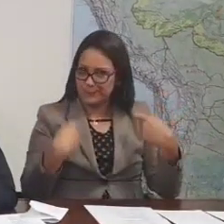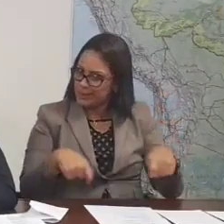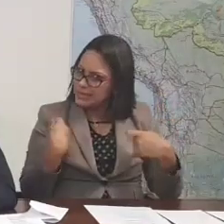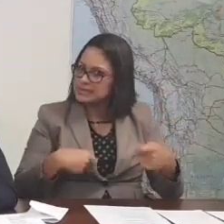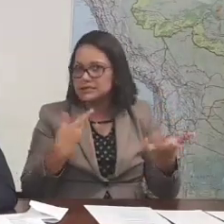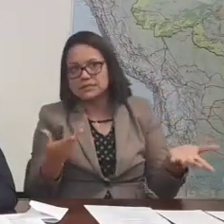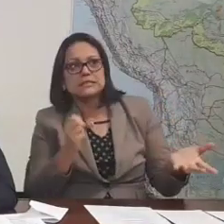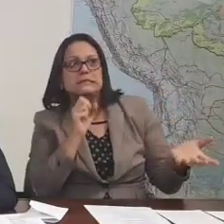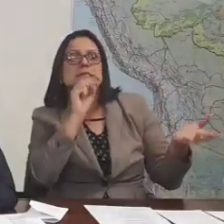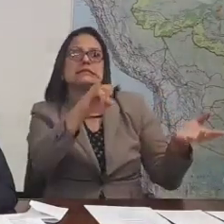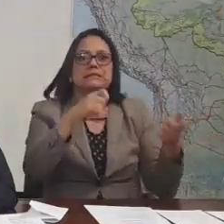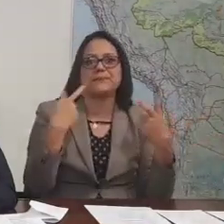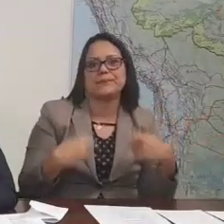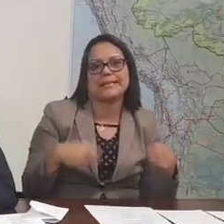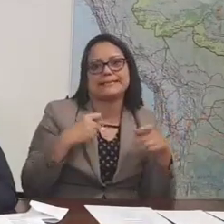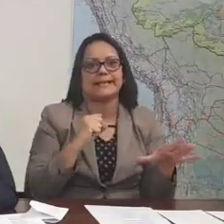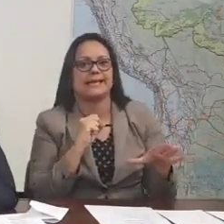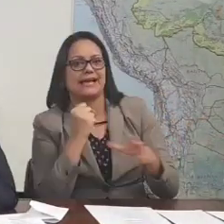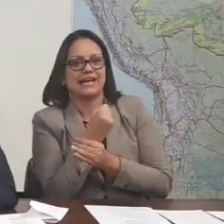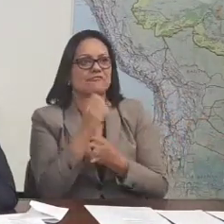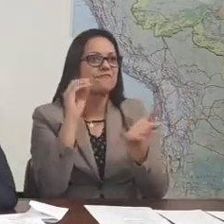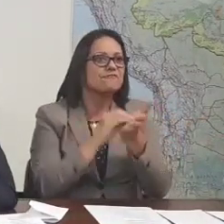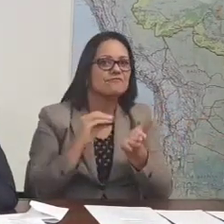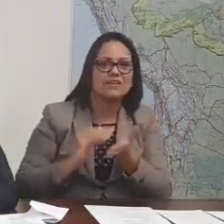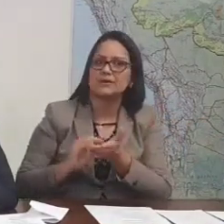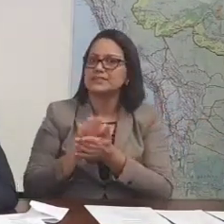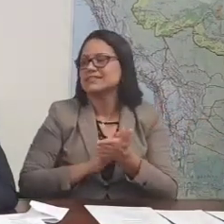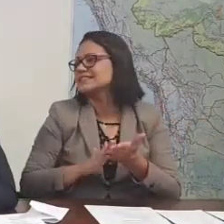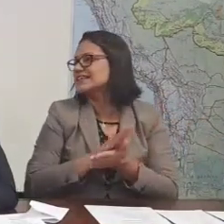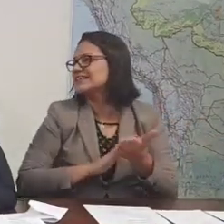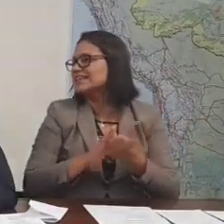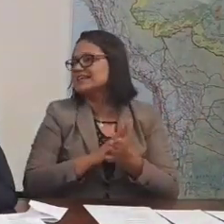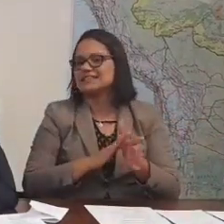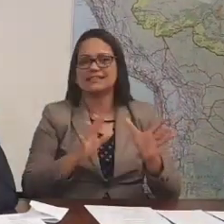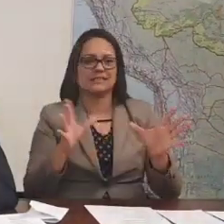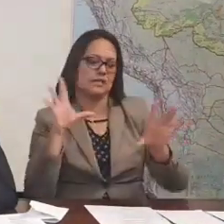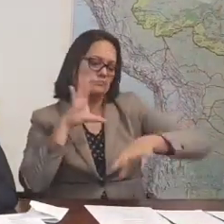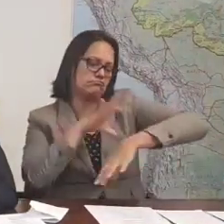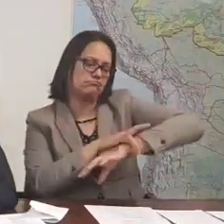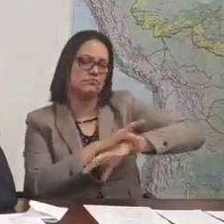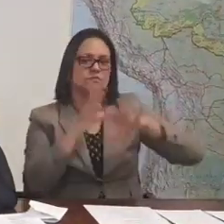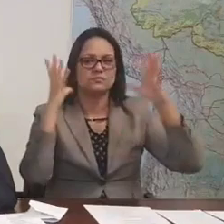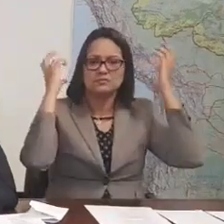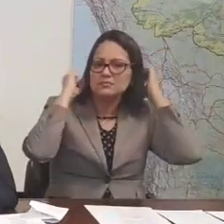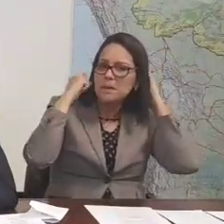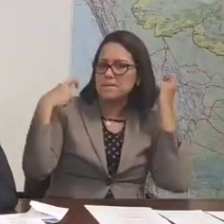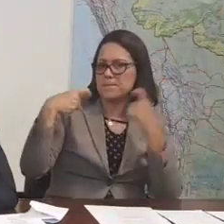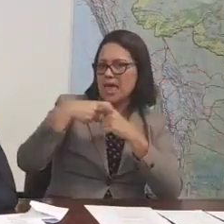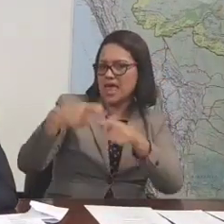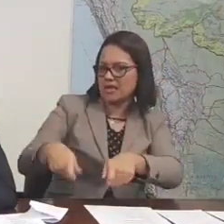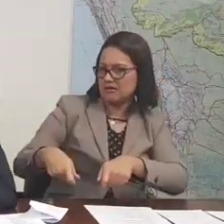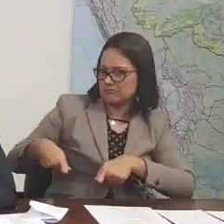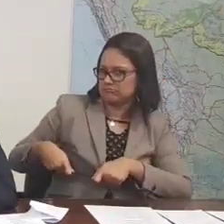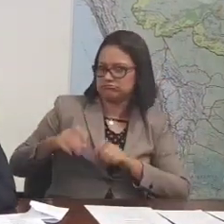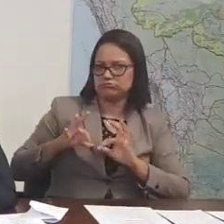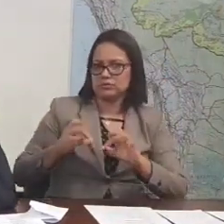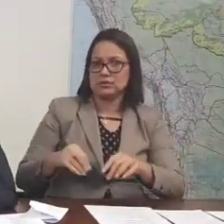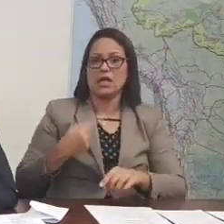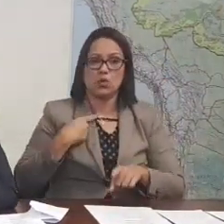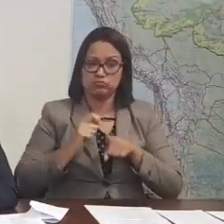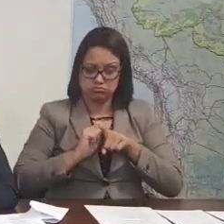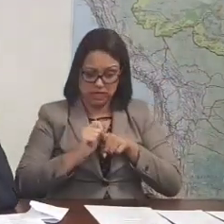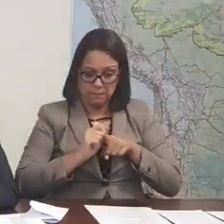precisa de tudo isso. Eu tenho garantido, não vai faltar nada. Desde a presilha até a meia calça. Mas olha só, eu vou com o